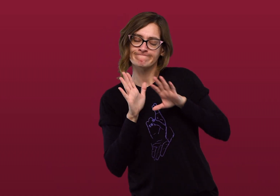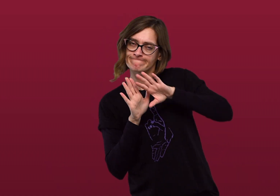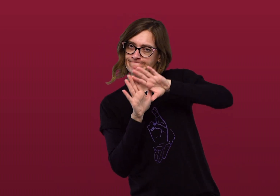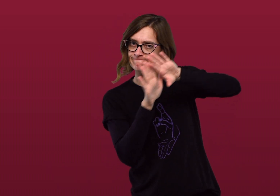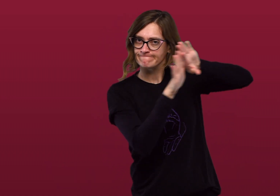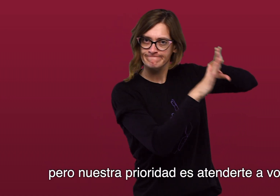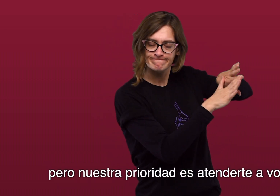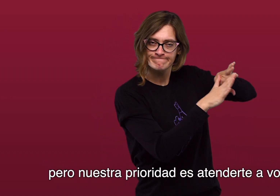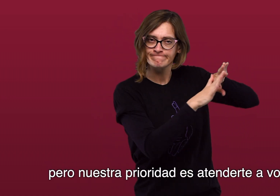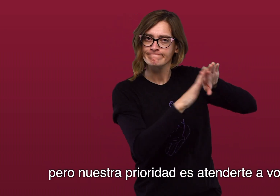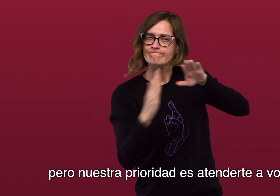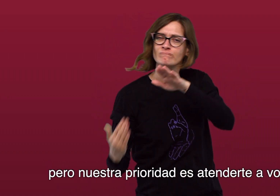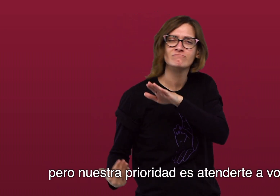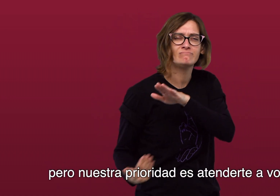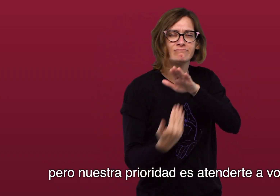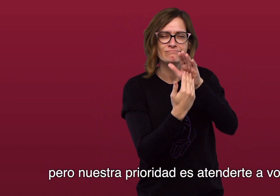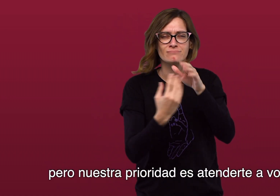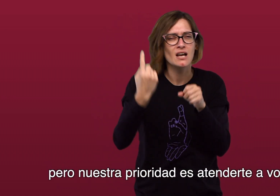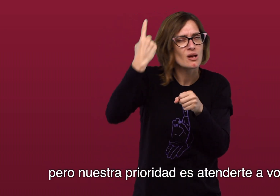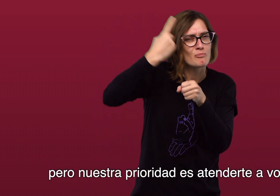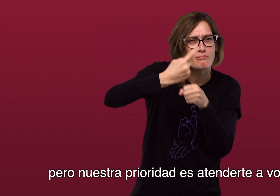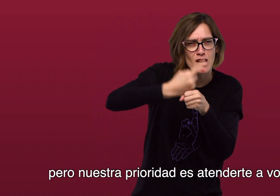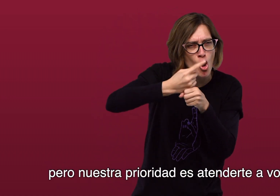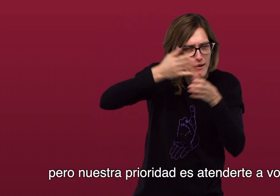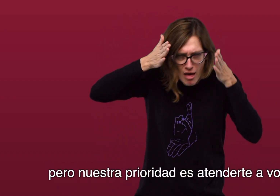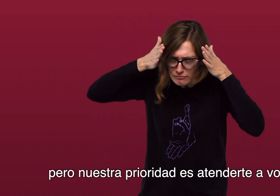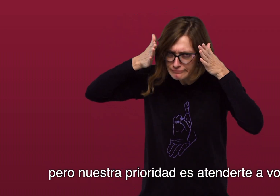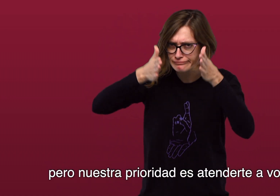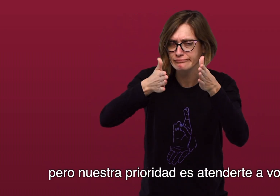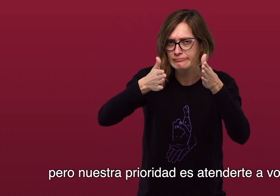Pero nuestra prioridad es atenderte a vos